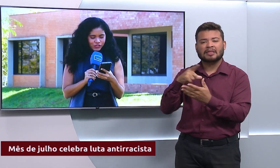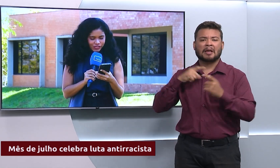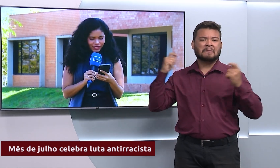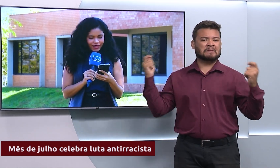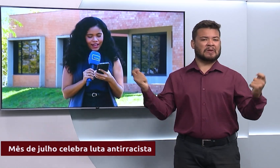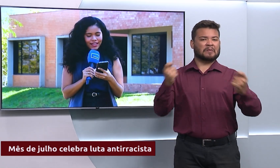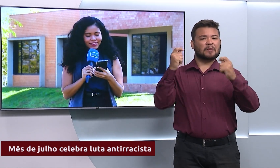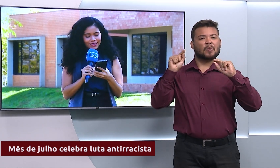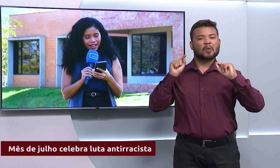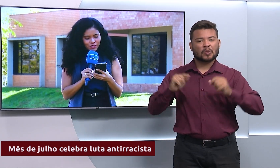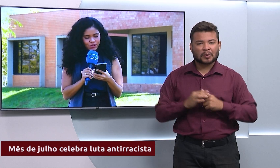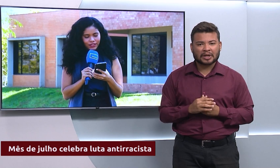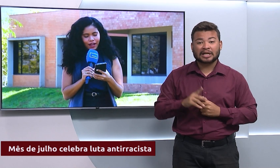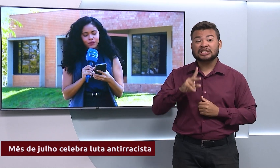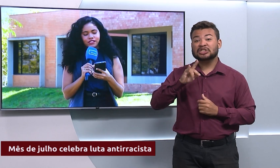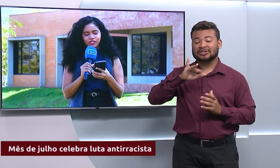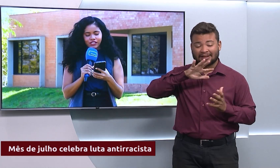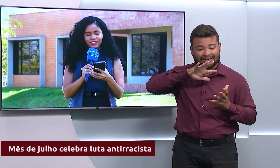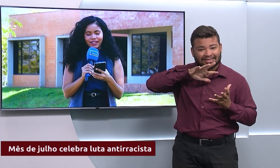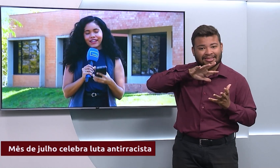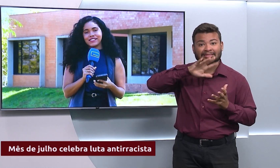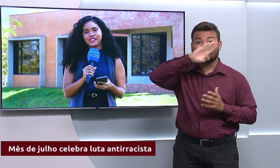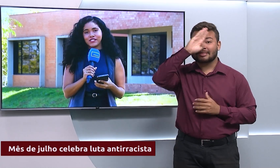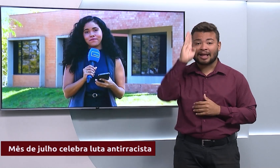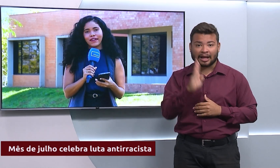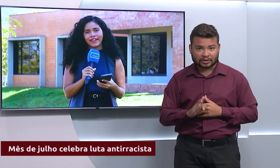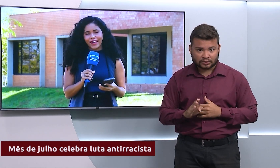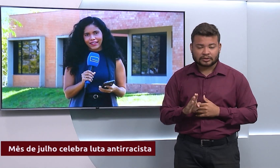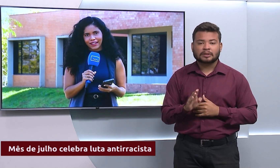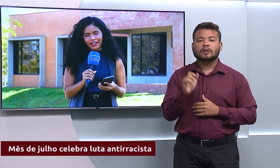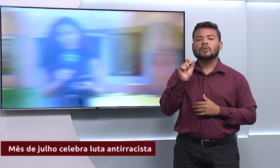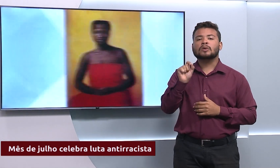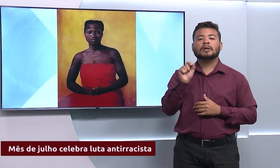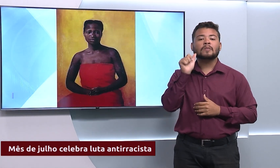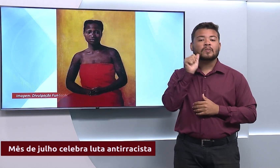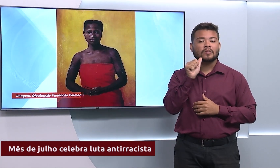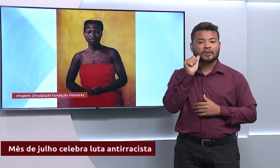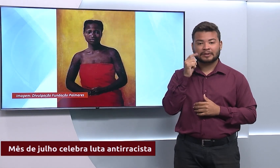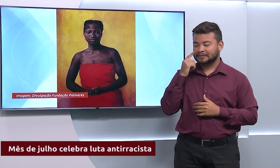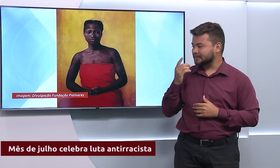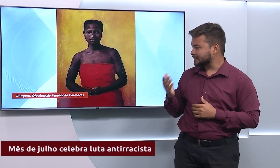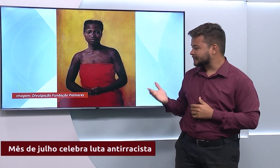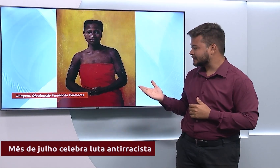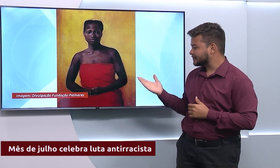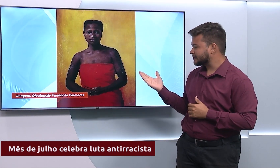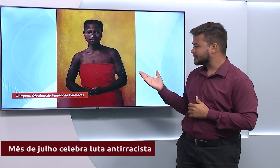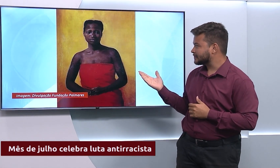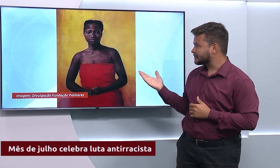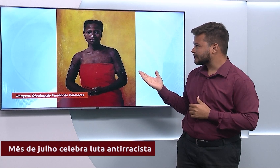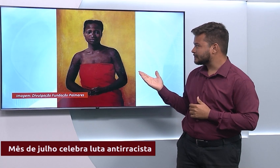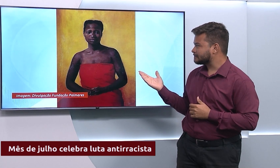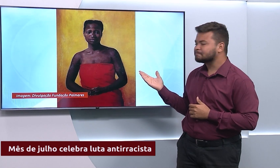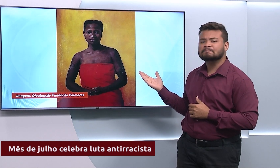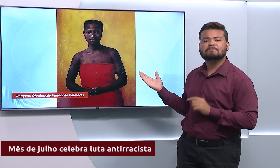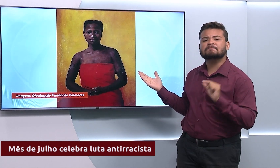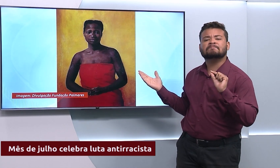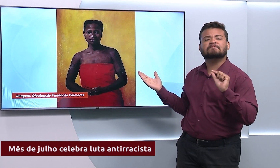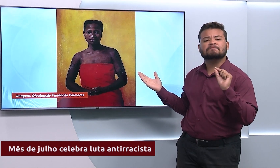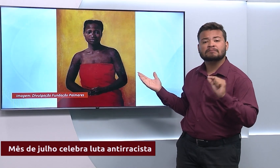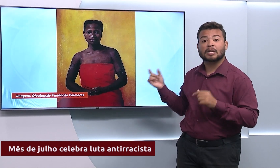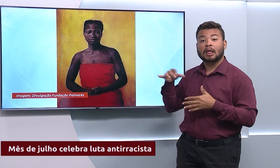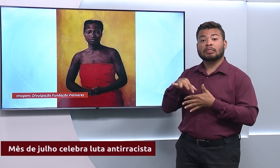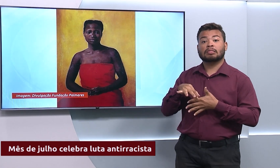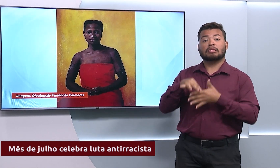o Dia Nacional de Tereza de Benguela. Ela que foi aí uma líder quilombola no